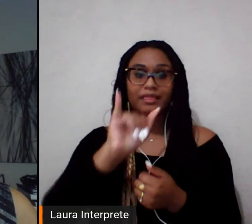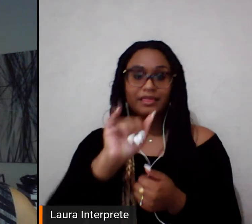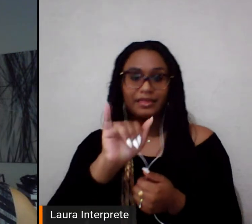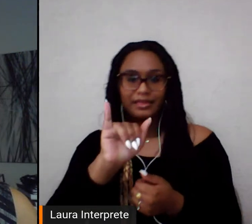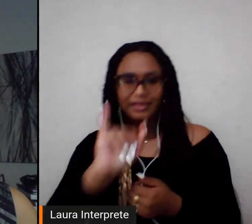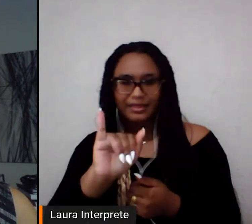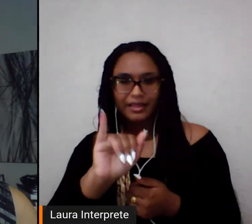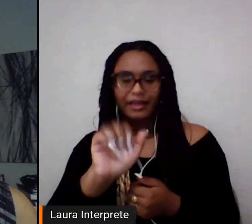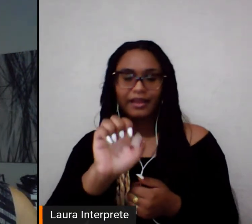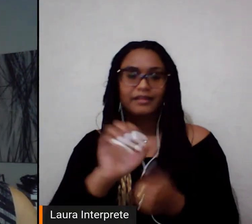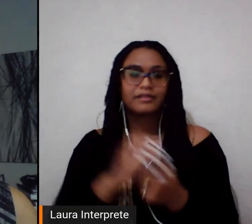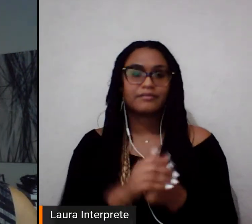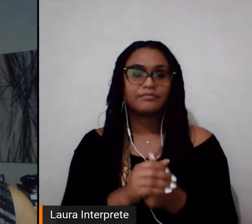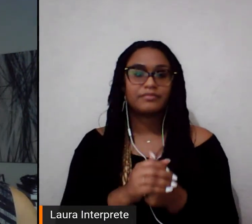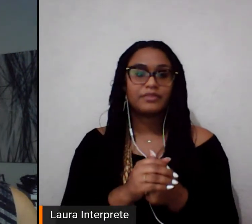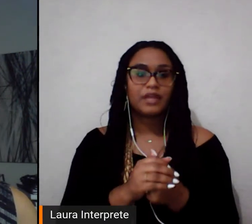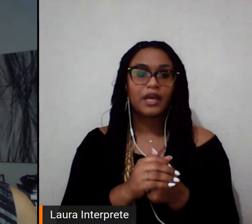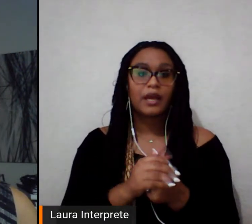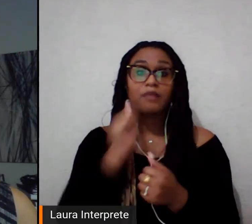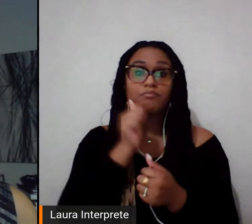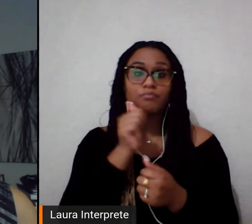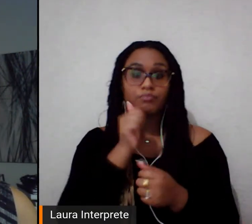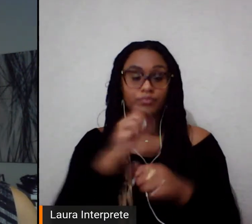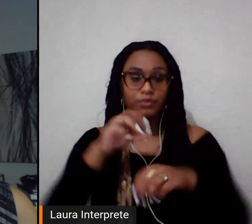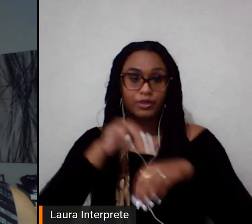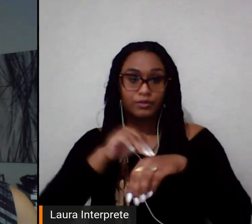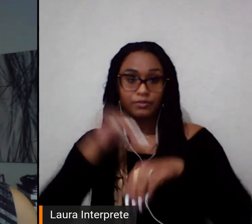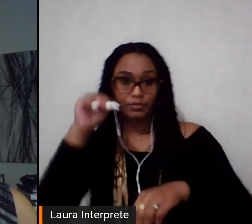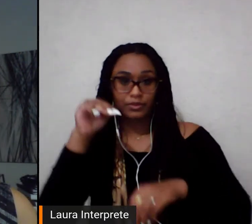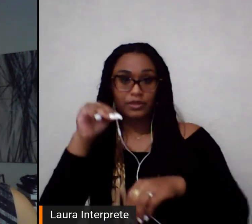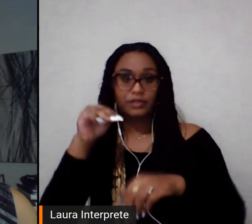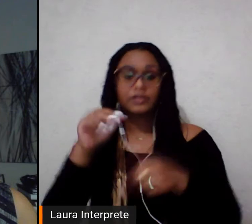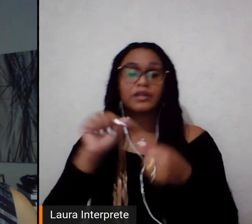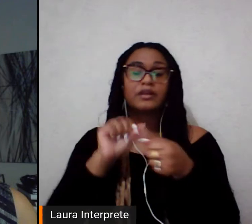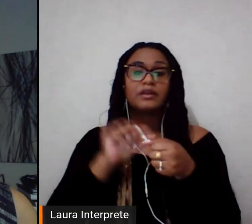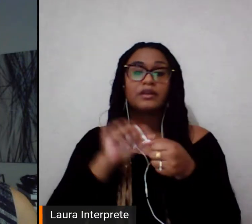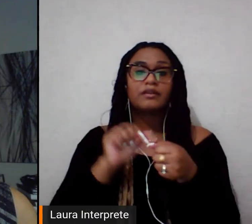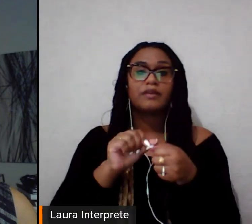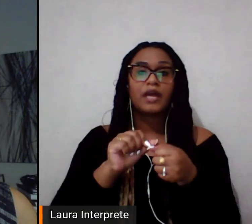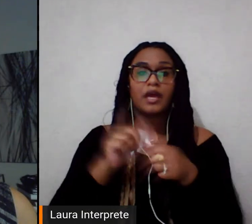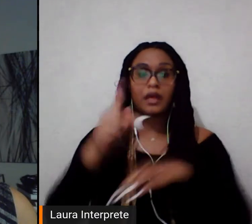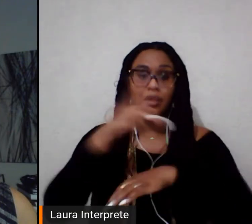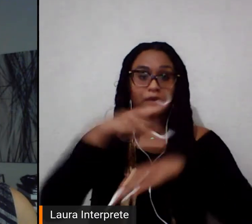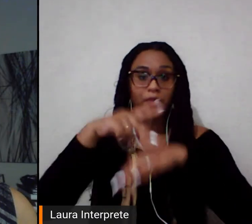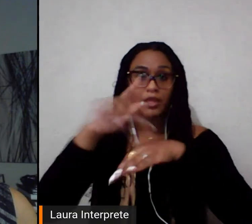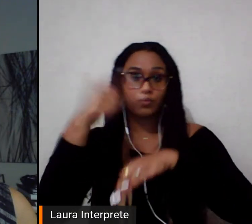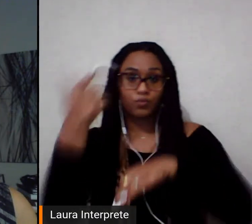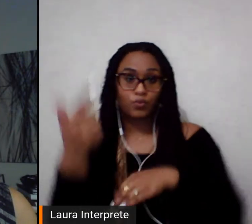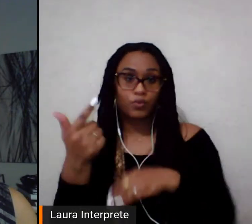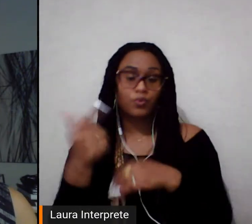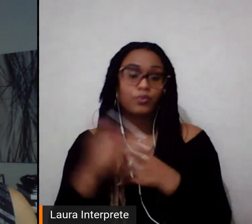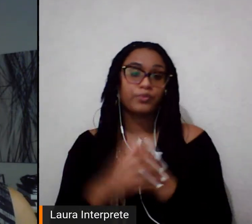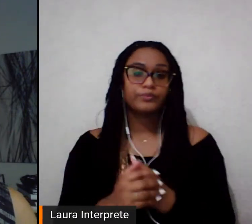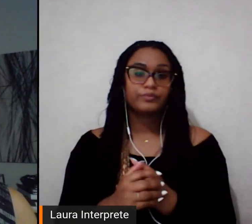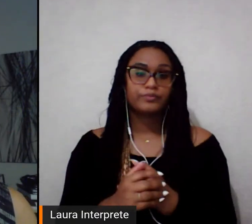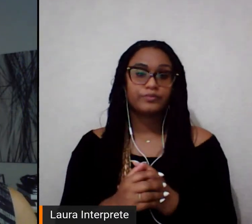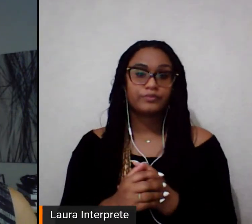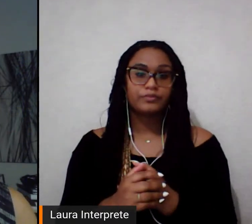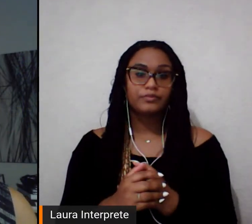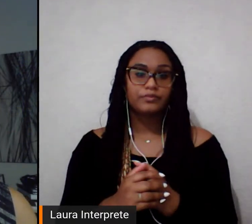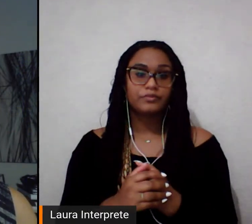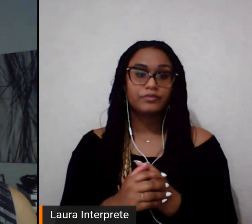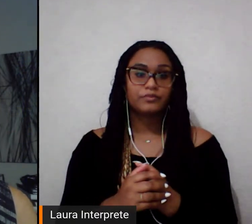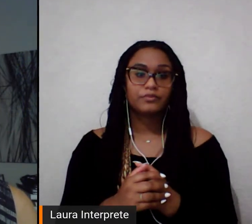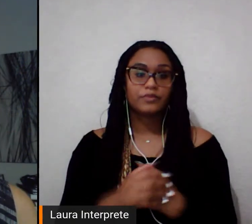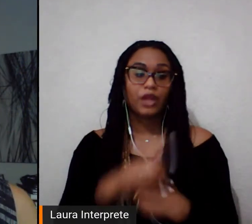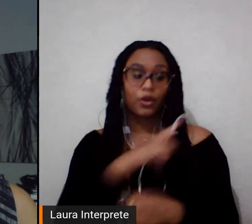cursaram mestrados na área esportiva em universidades do Reino Unido, com bolsa Tivenin, dada pelo governo do Reino